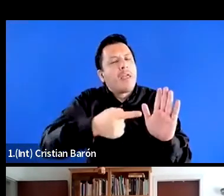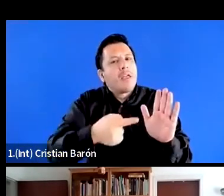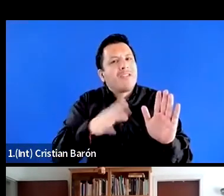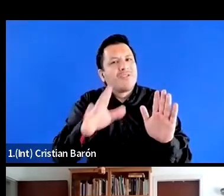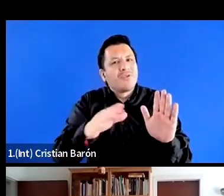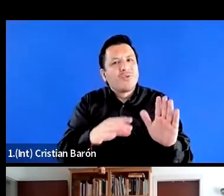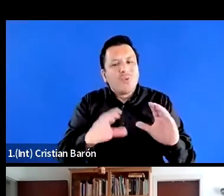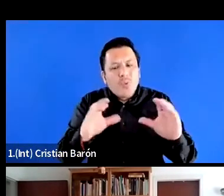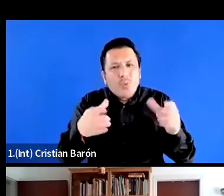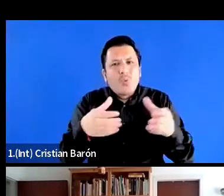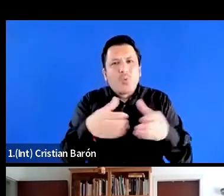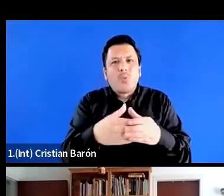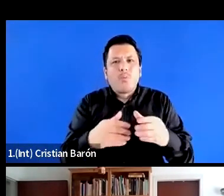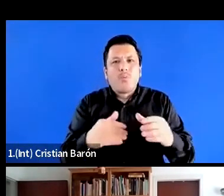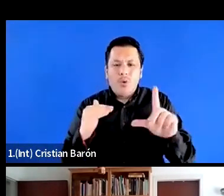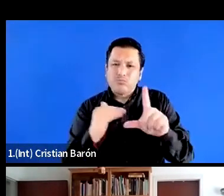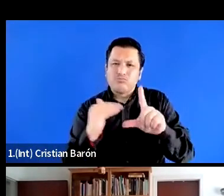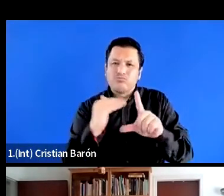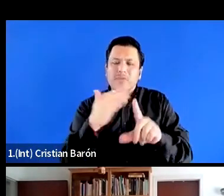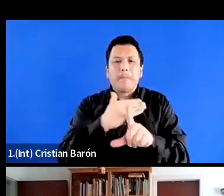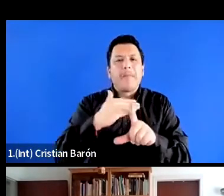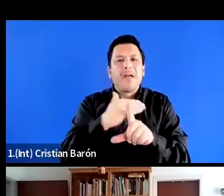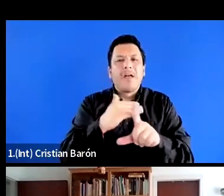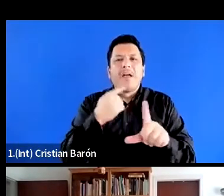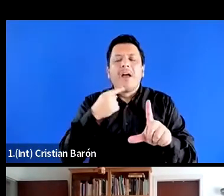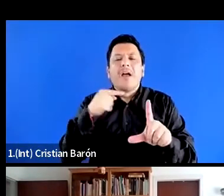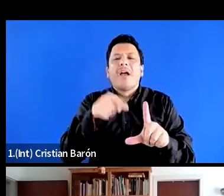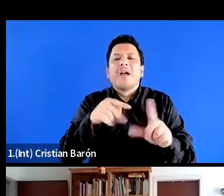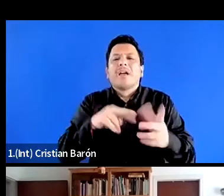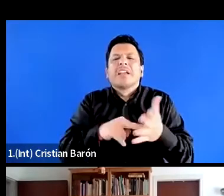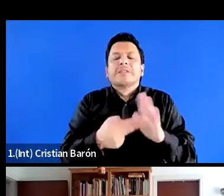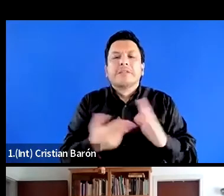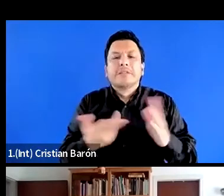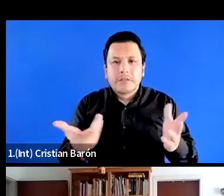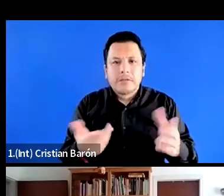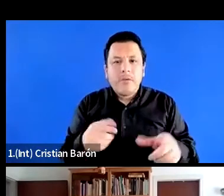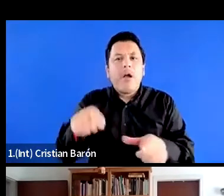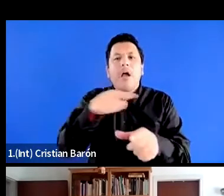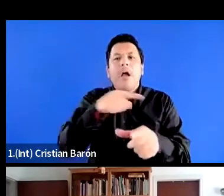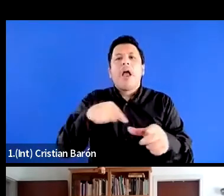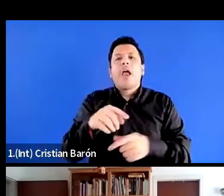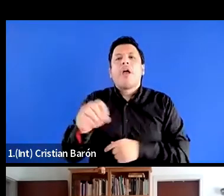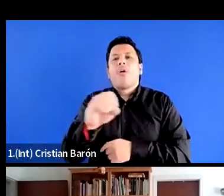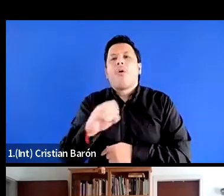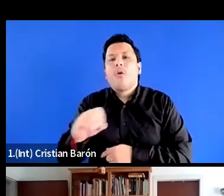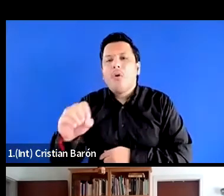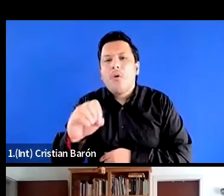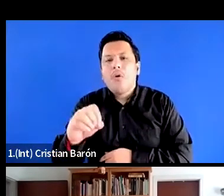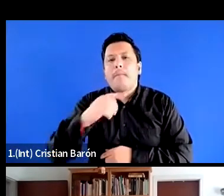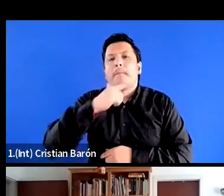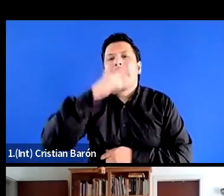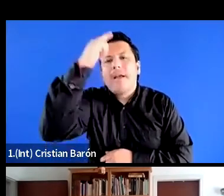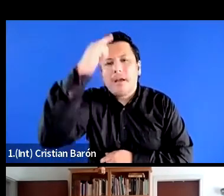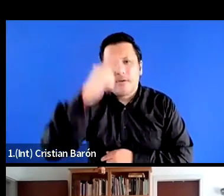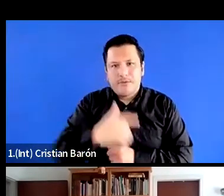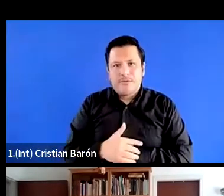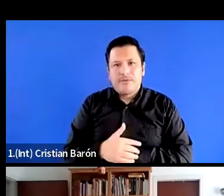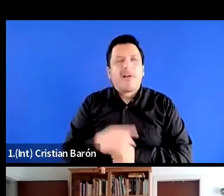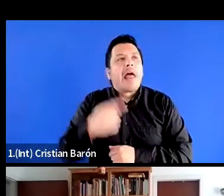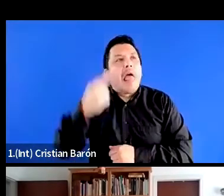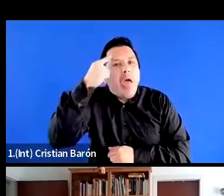media sigue suponiendo implícitamente que esta es masculina y blanca, por omisión.